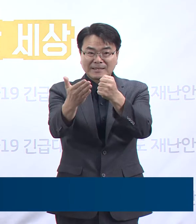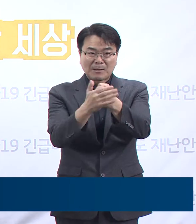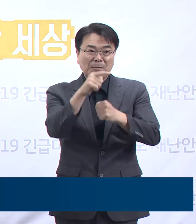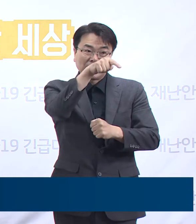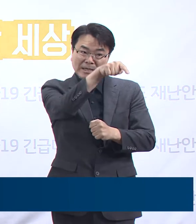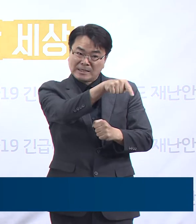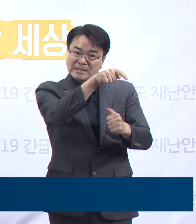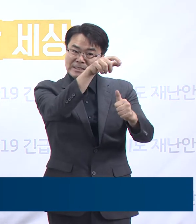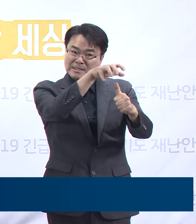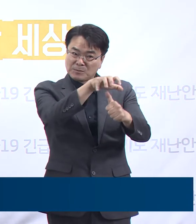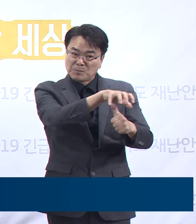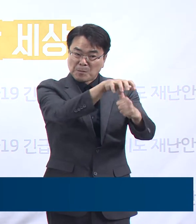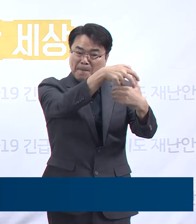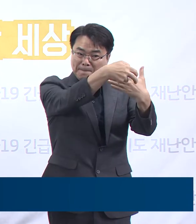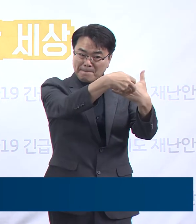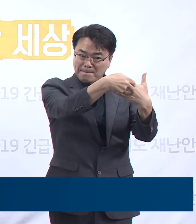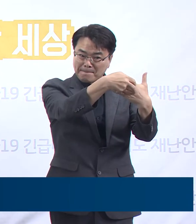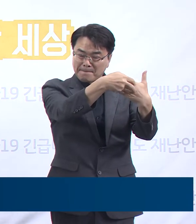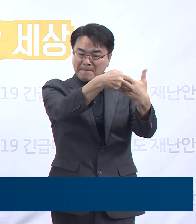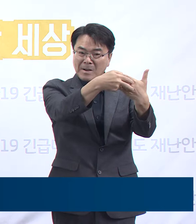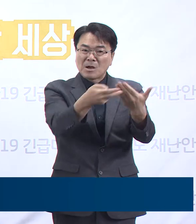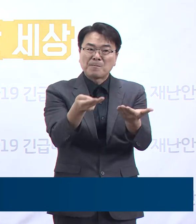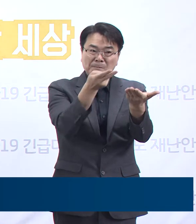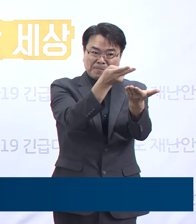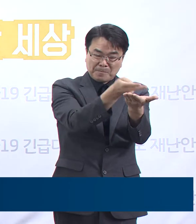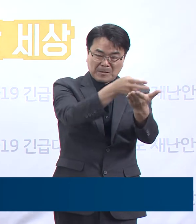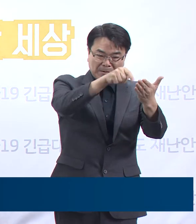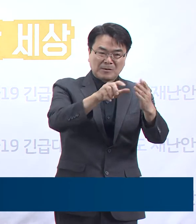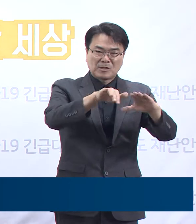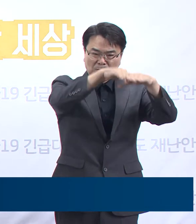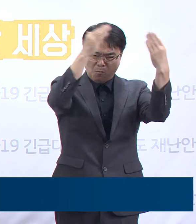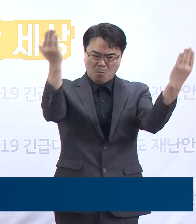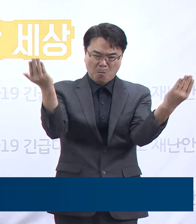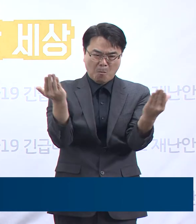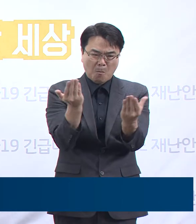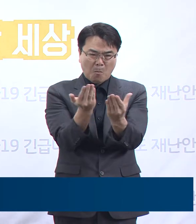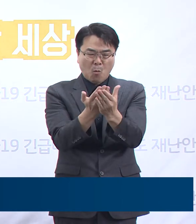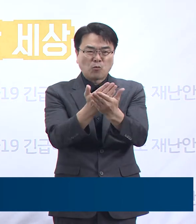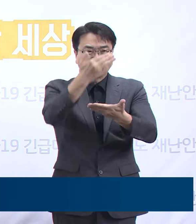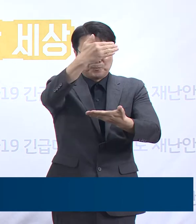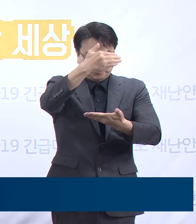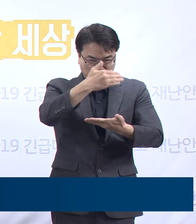요양원은 입소자 간병인을 통한 코트 격리 중입니다.